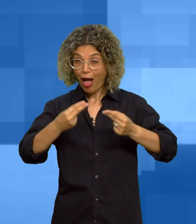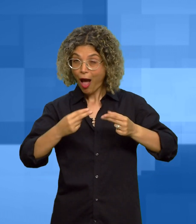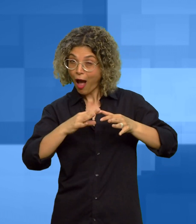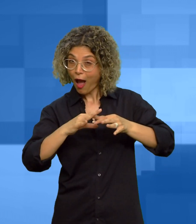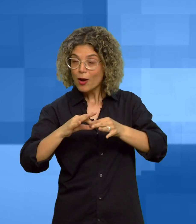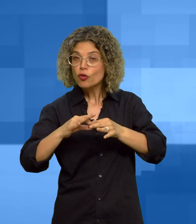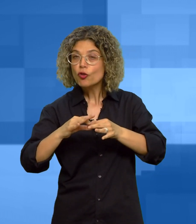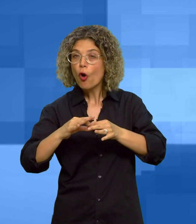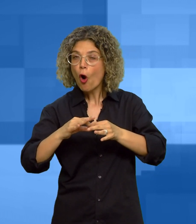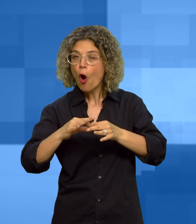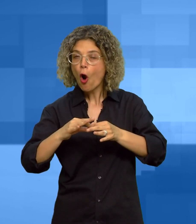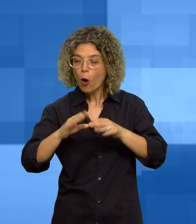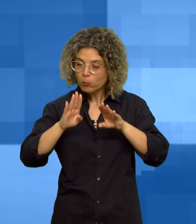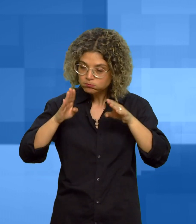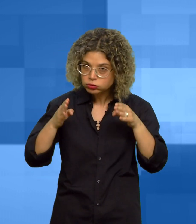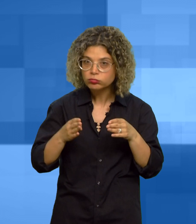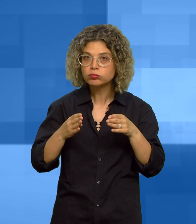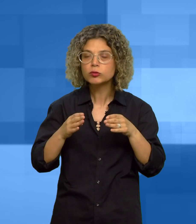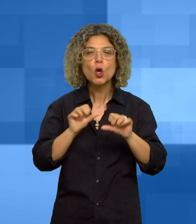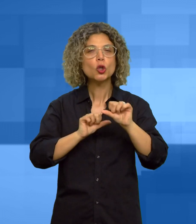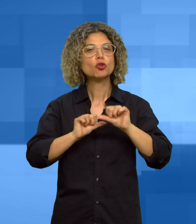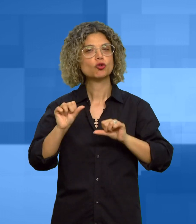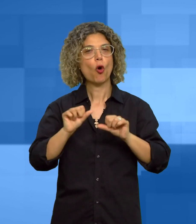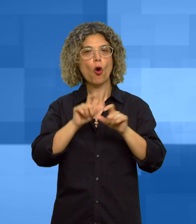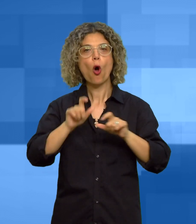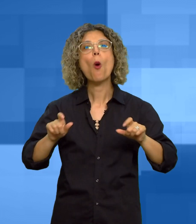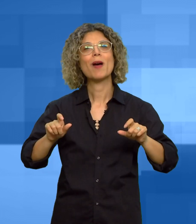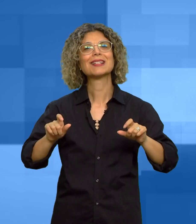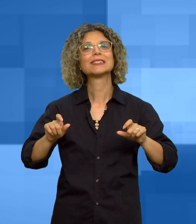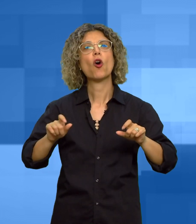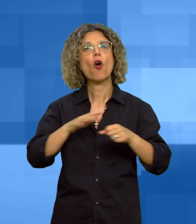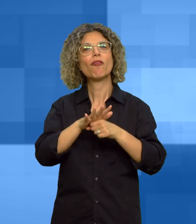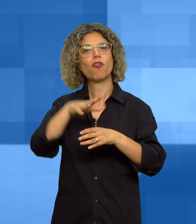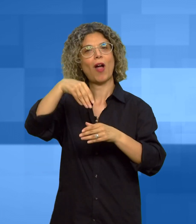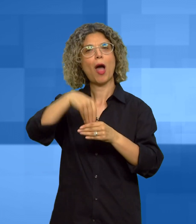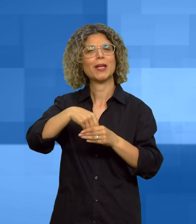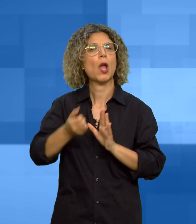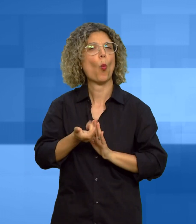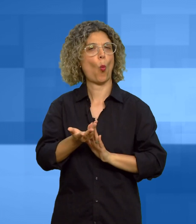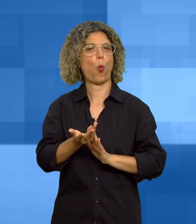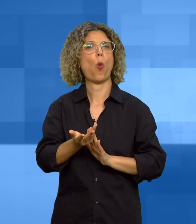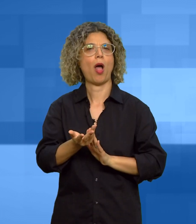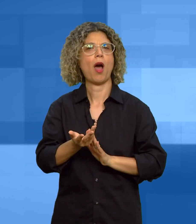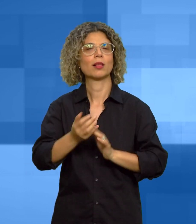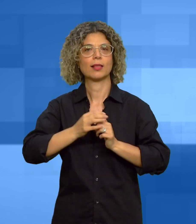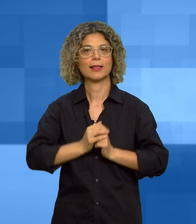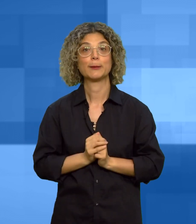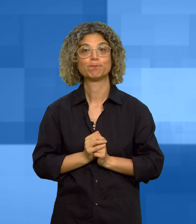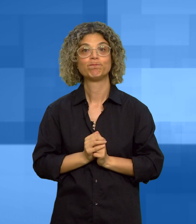tariffa invece prenderà in considerazione soltanto il numero dei componenti del nucleo familiare